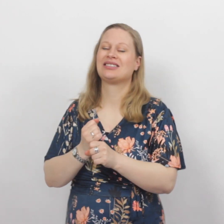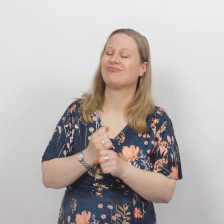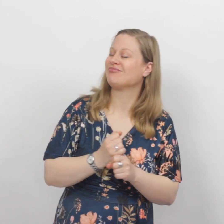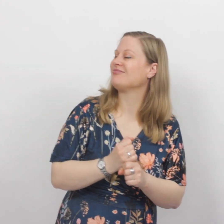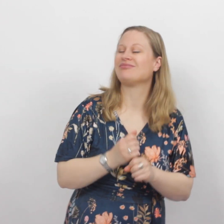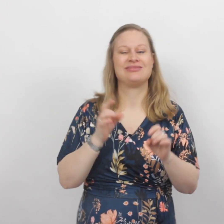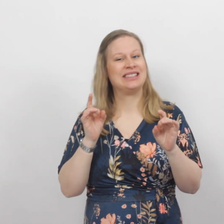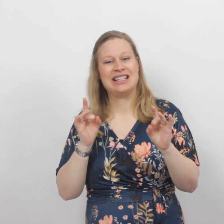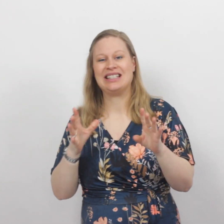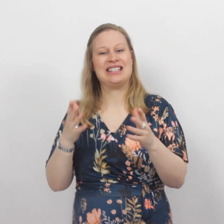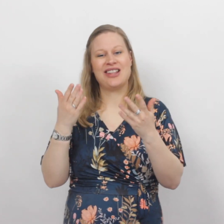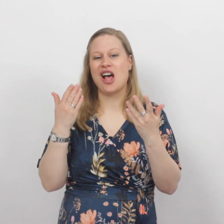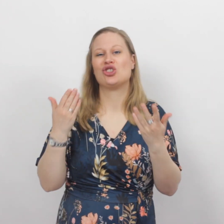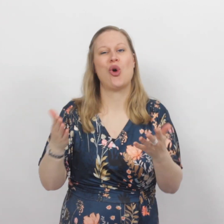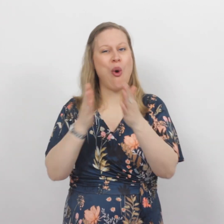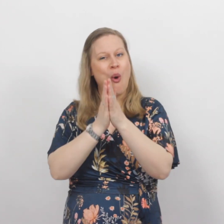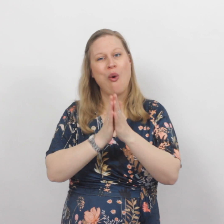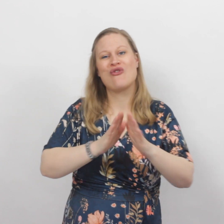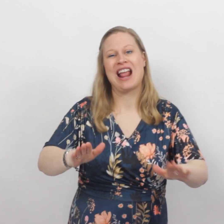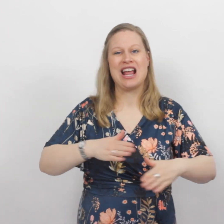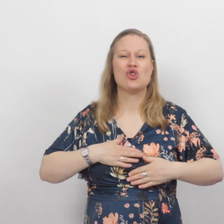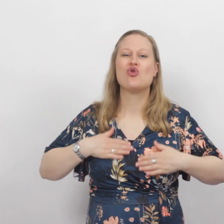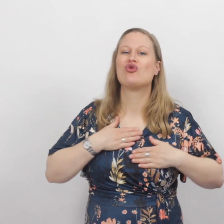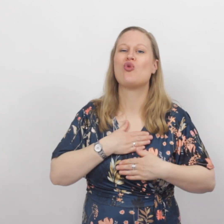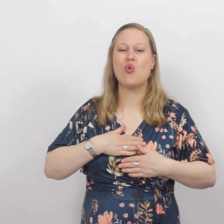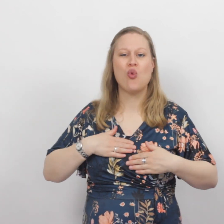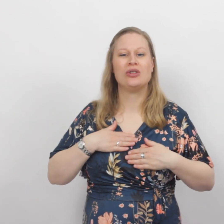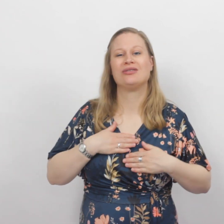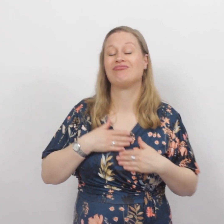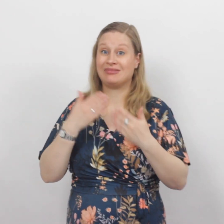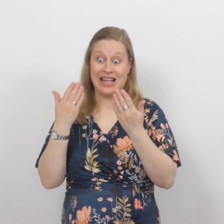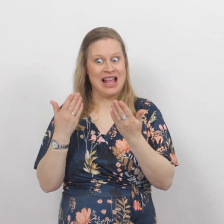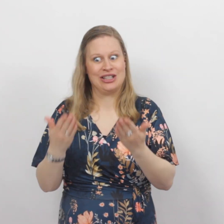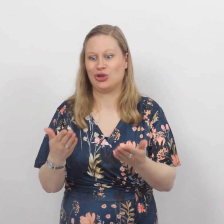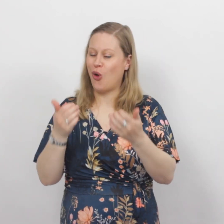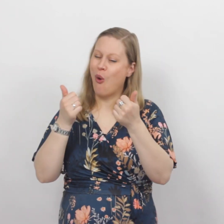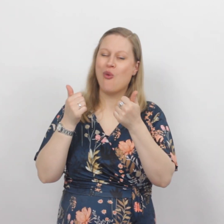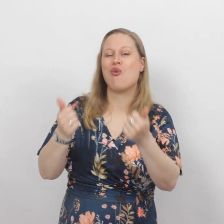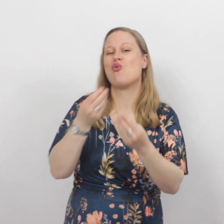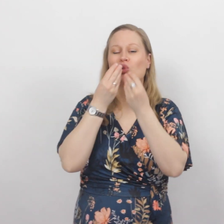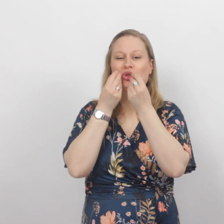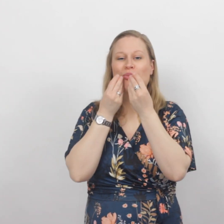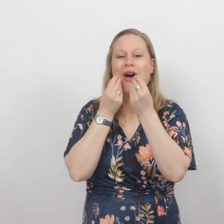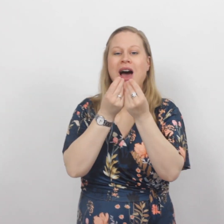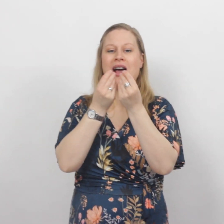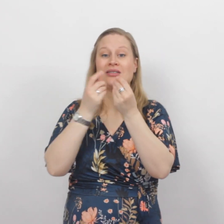Niets dat zo vredig voelt En zo goed smaakt